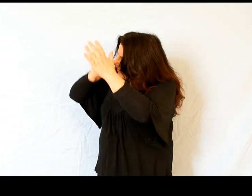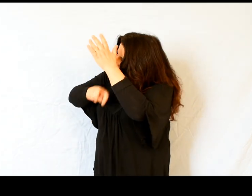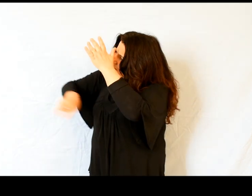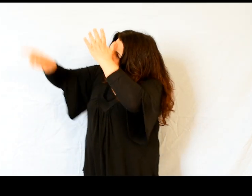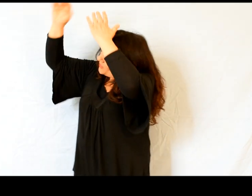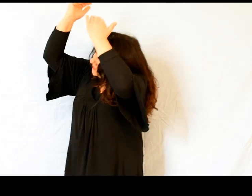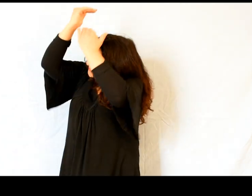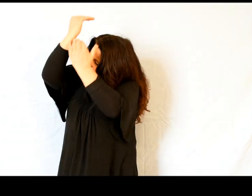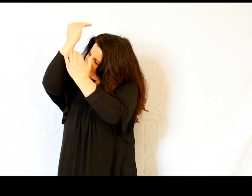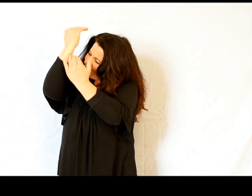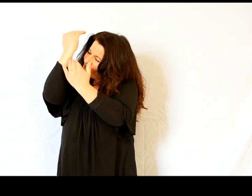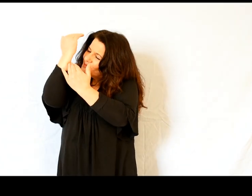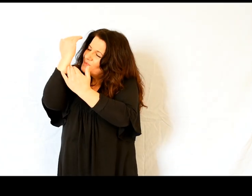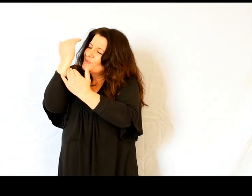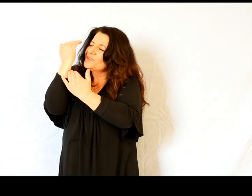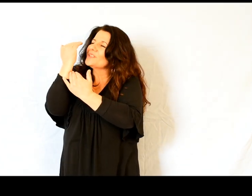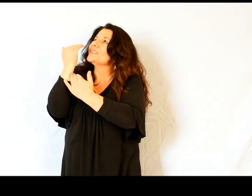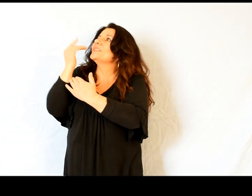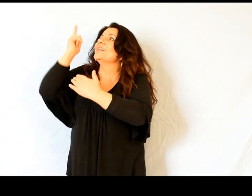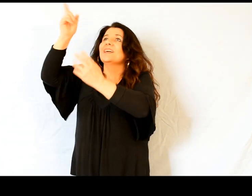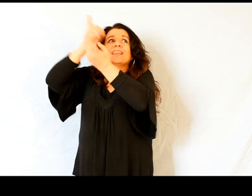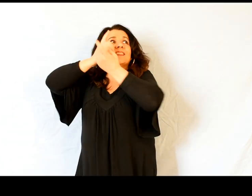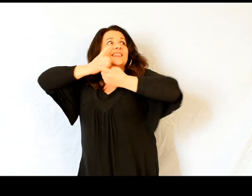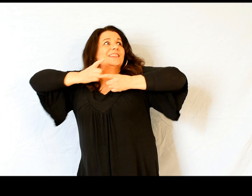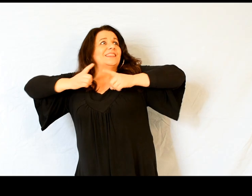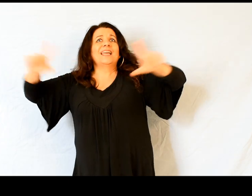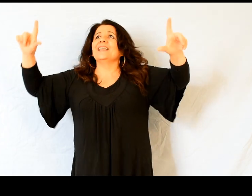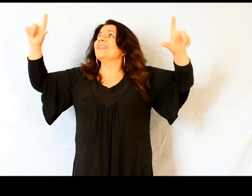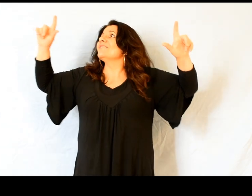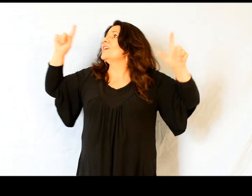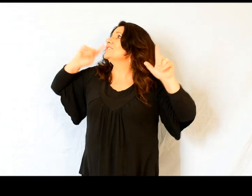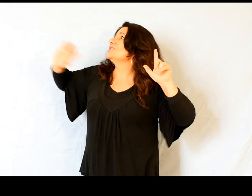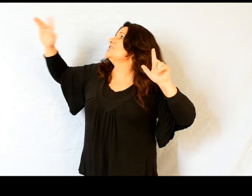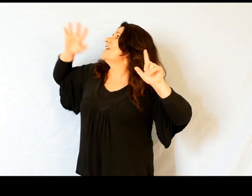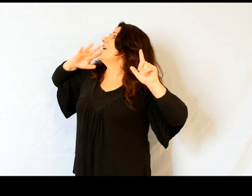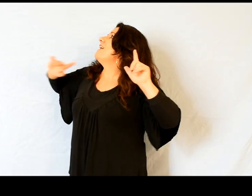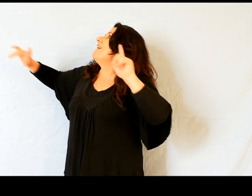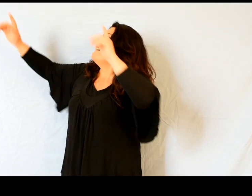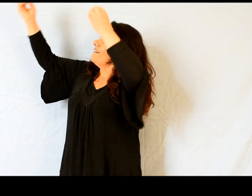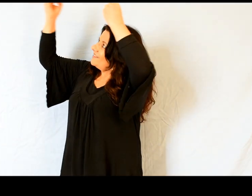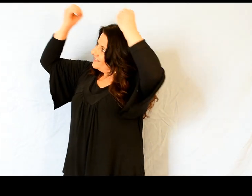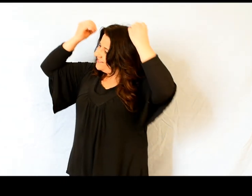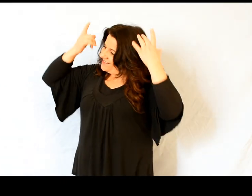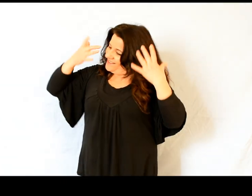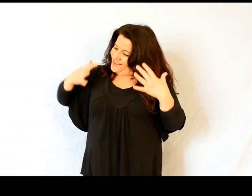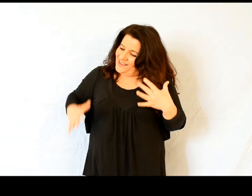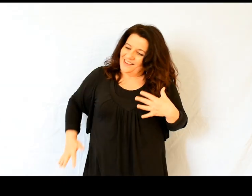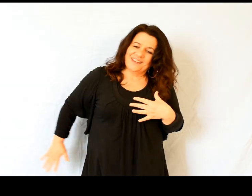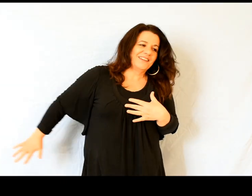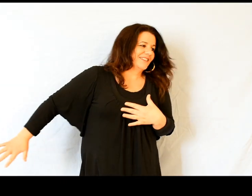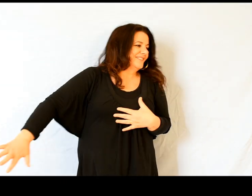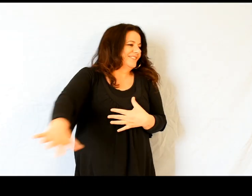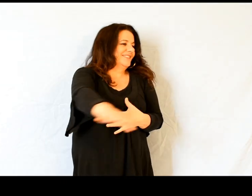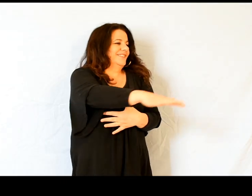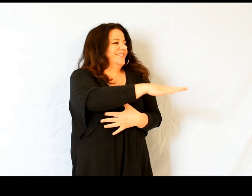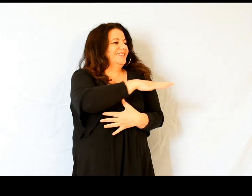Deux champs de délivrance, tu m'as entouré